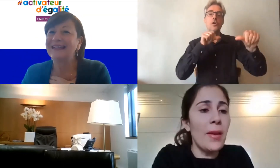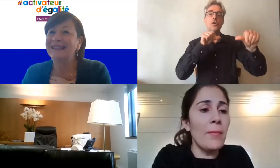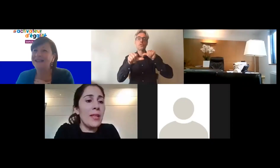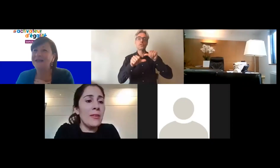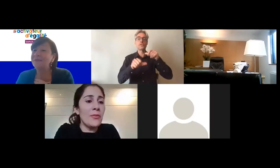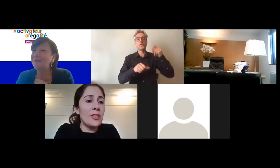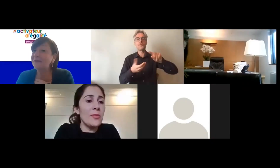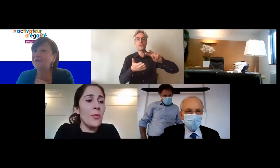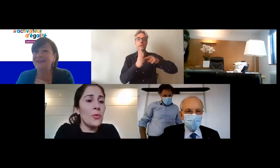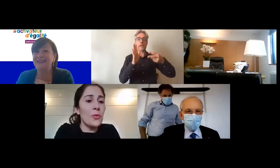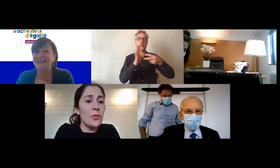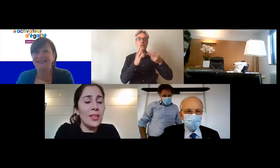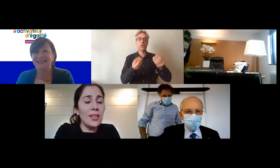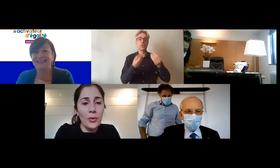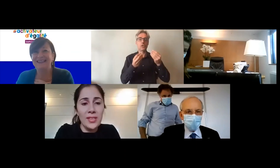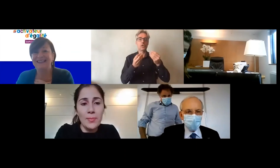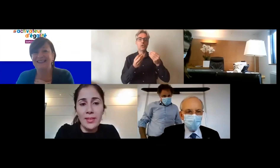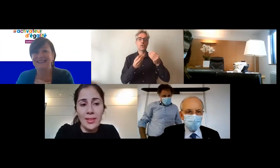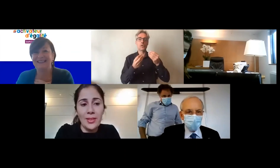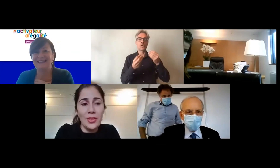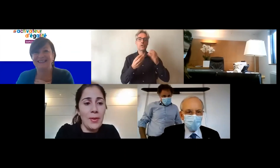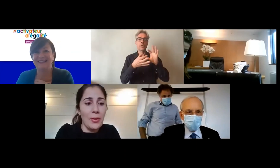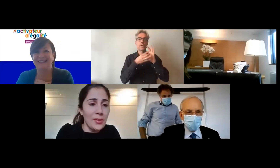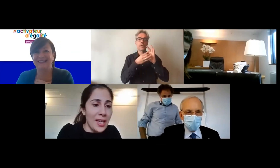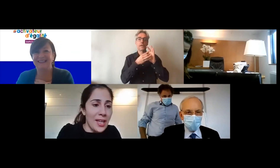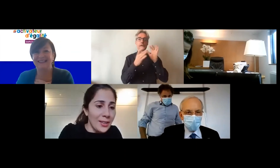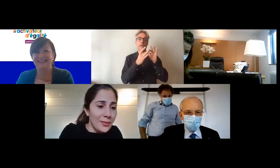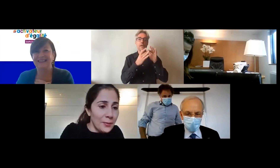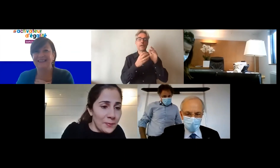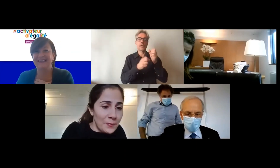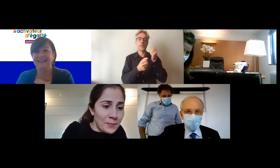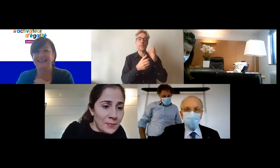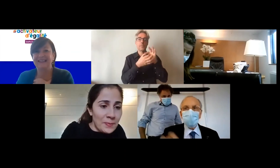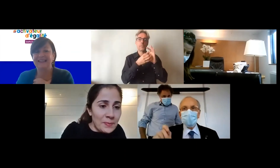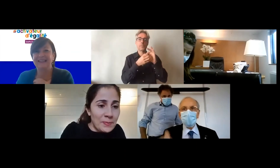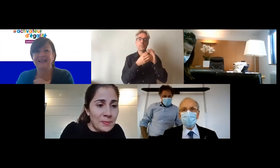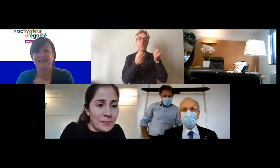permet effectivement le lien de proximité j'espère qu'on y arrive